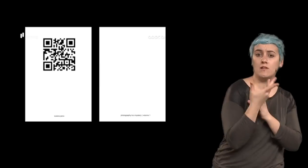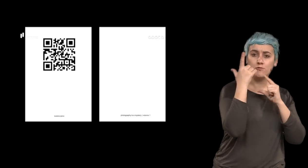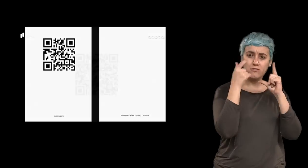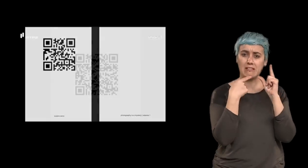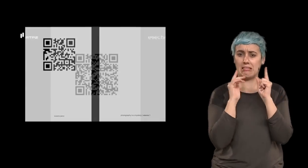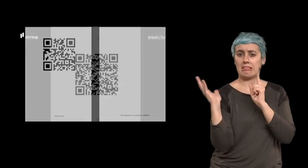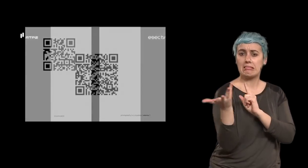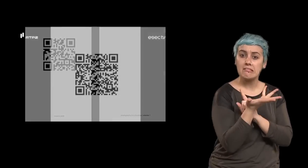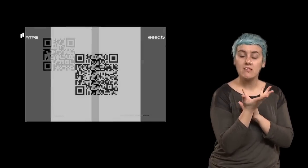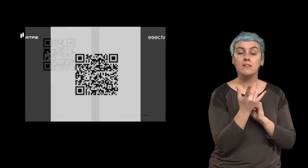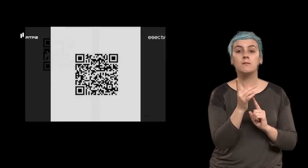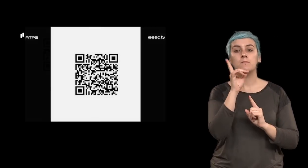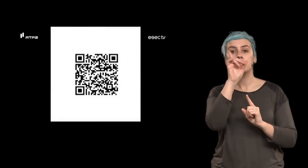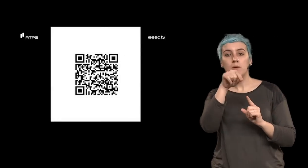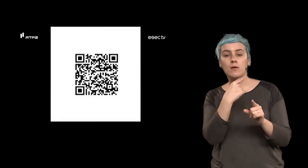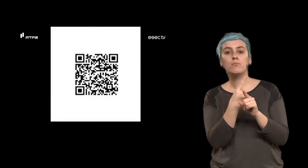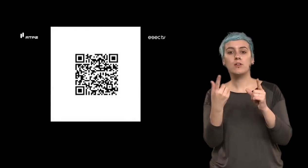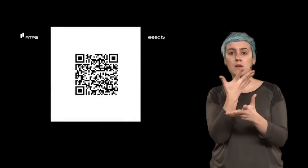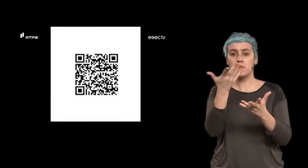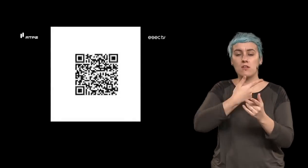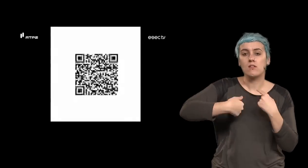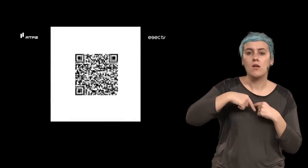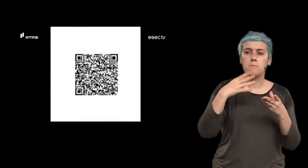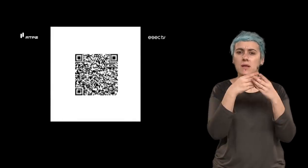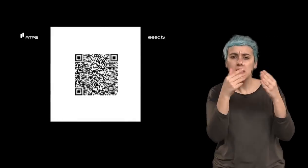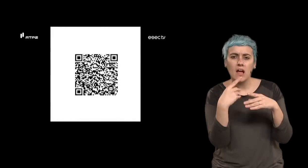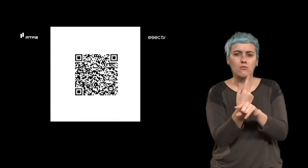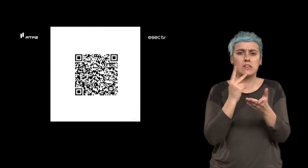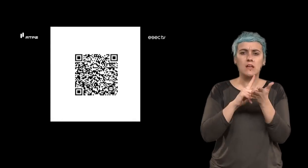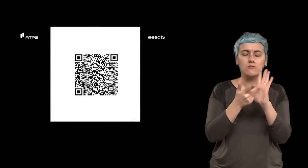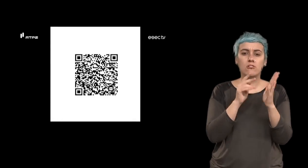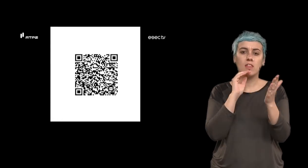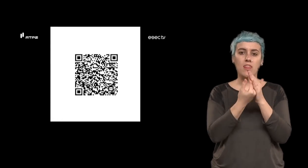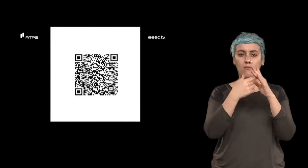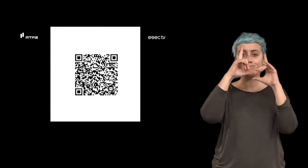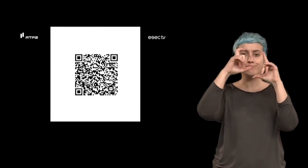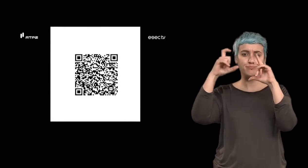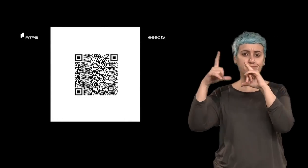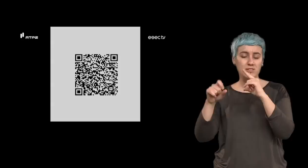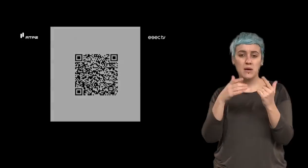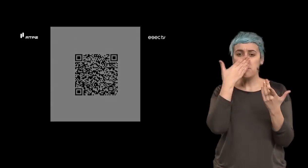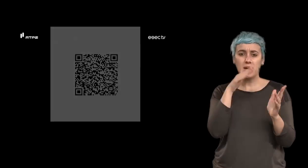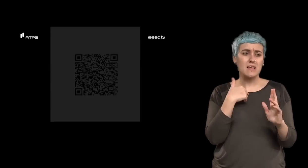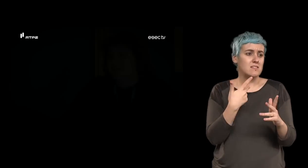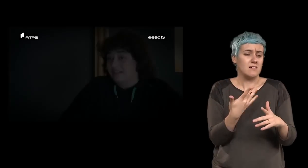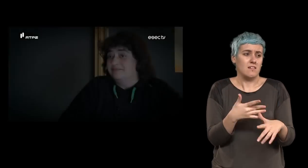porque nos rodeia, porque grande parte de nós dispõe de equipamentos que permitem produzir imagens fotográficas. Ela tornou-se uma linguagem de tal forma tão banal,